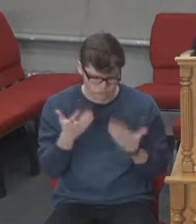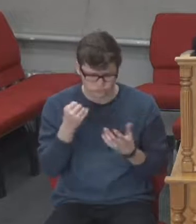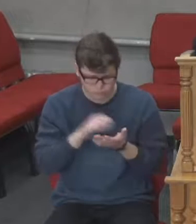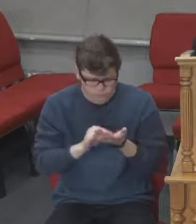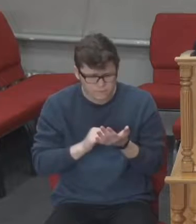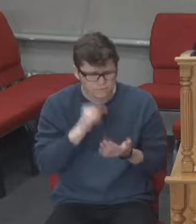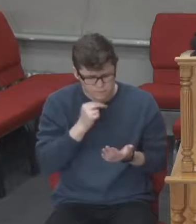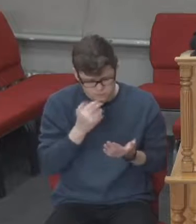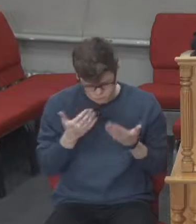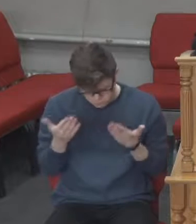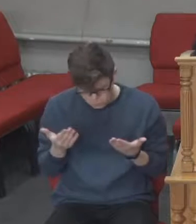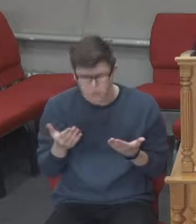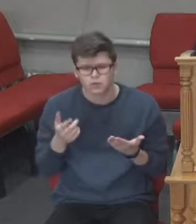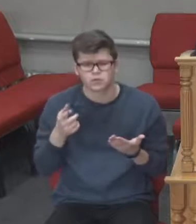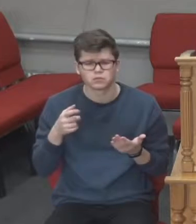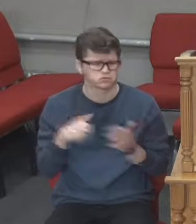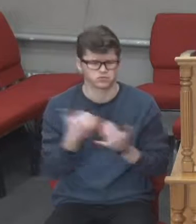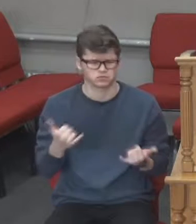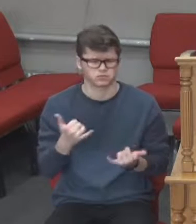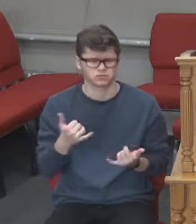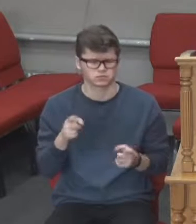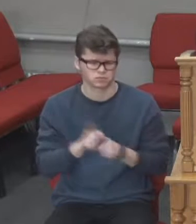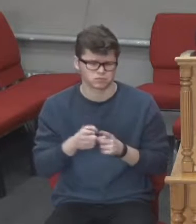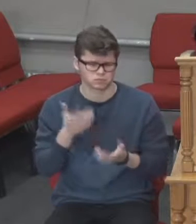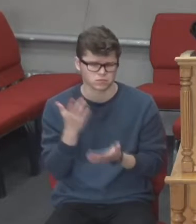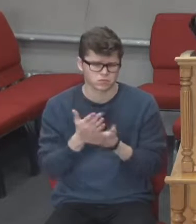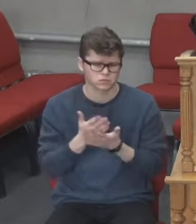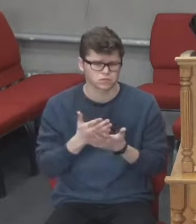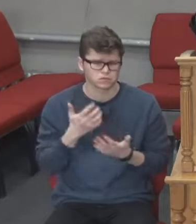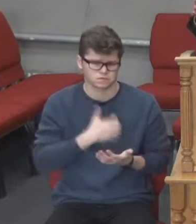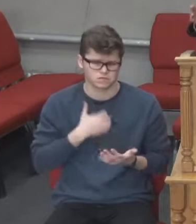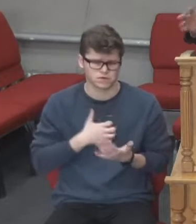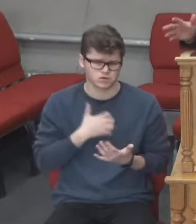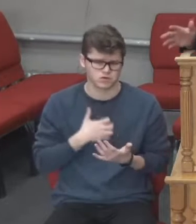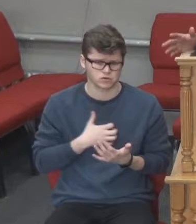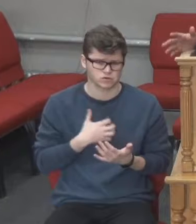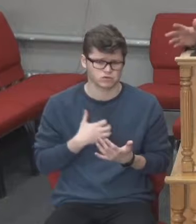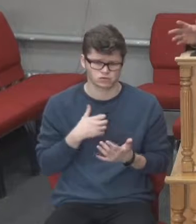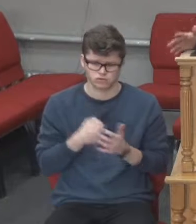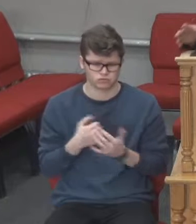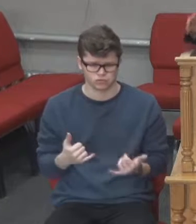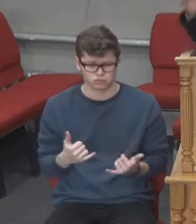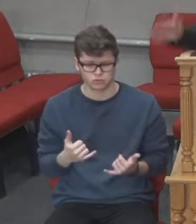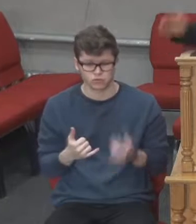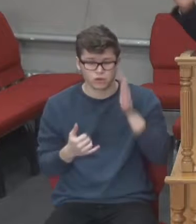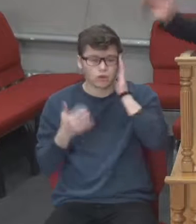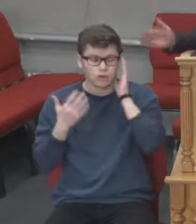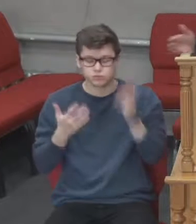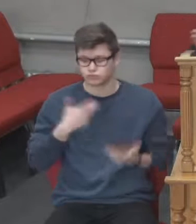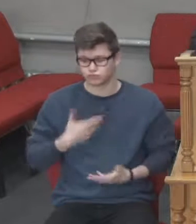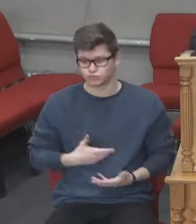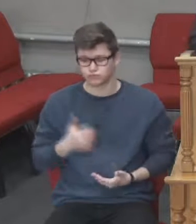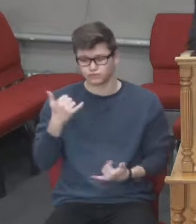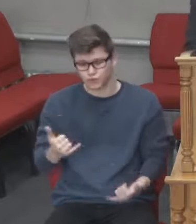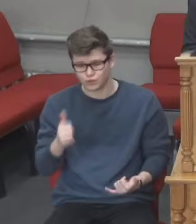що вони актуальні і на сьогоднішній день, вони будуть актуальними ще, як Бог продовжить життя на цій землі, і завтра, і